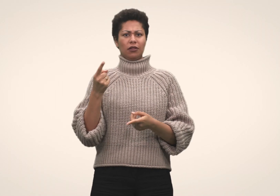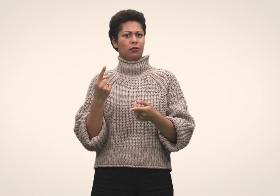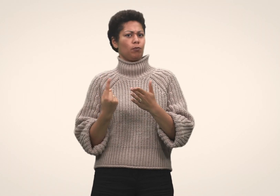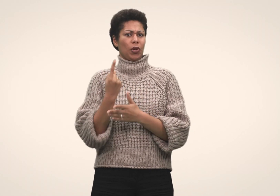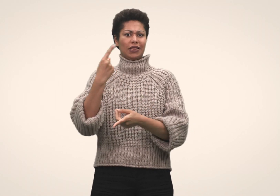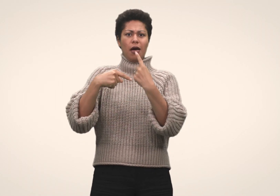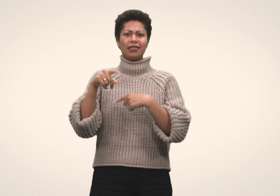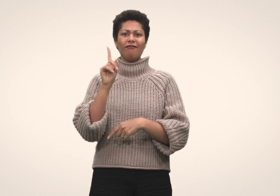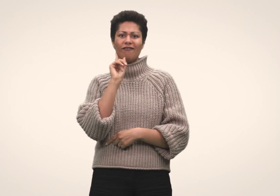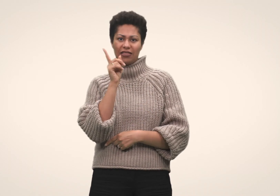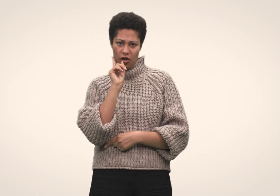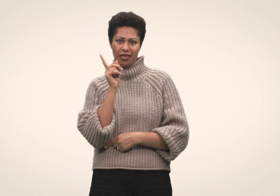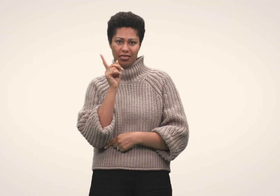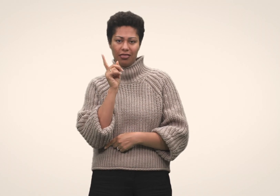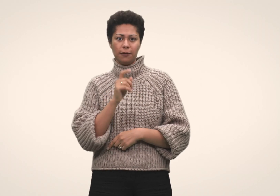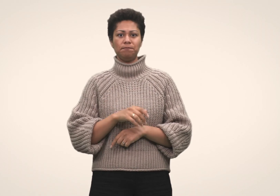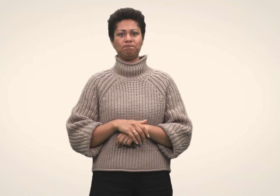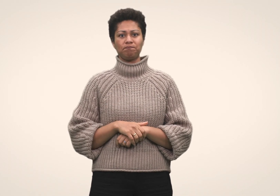komme tilbake til hverdagslivet så raskt som mulig.